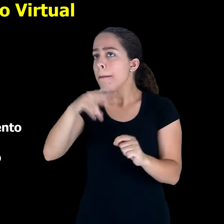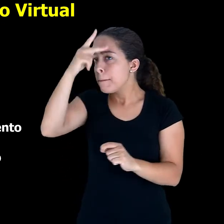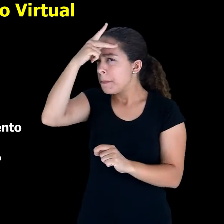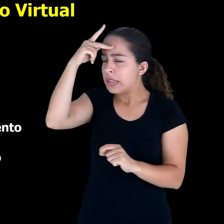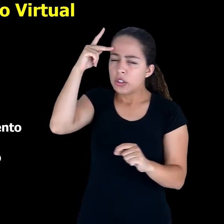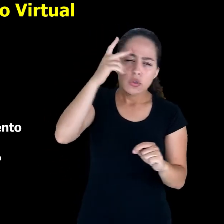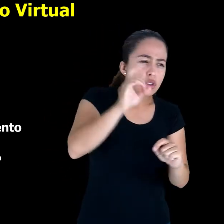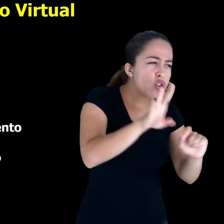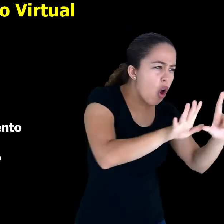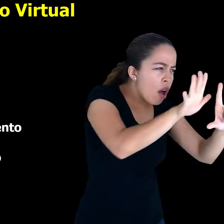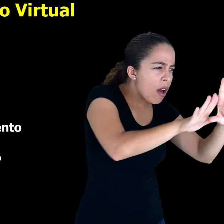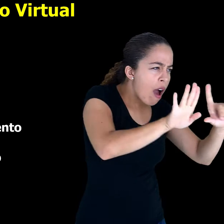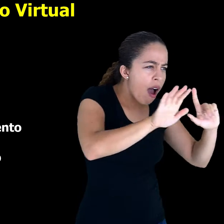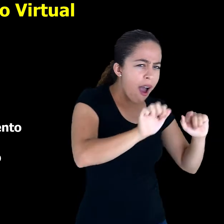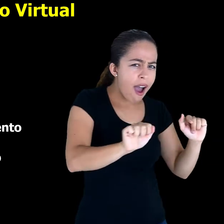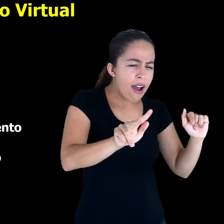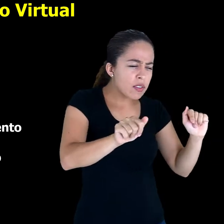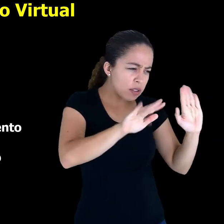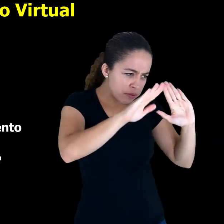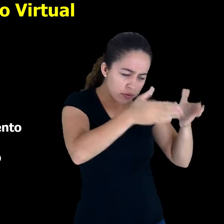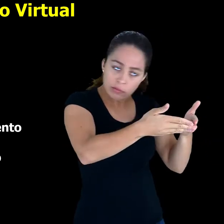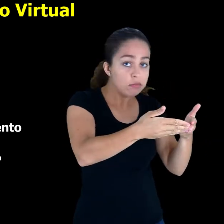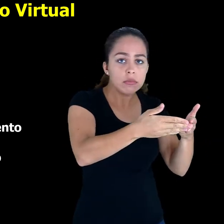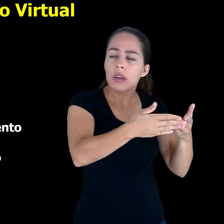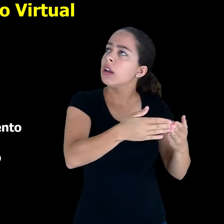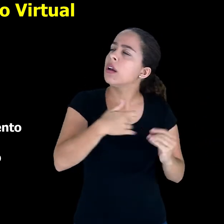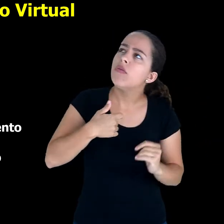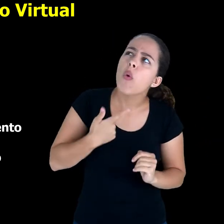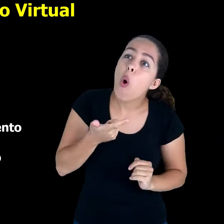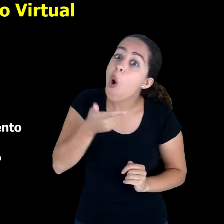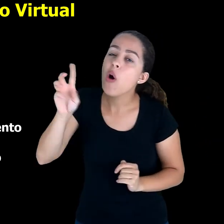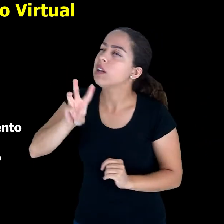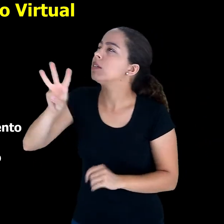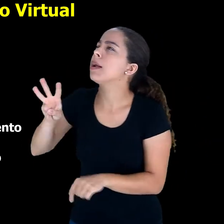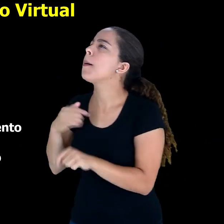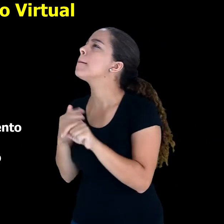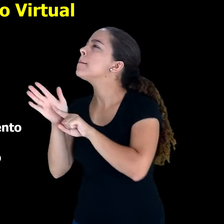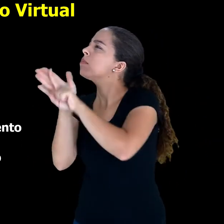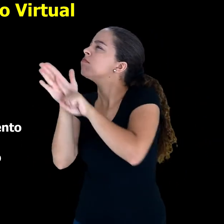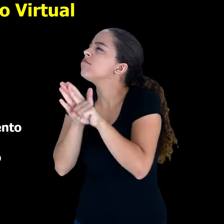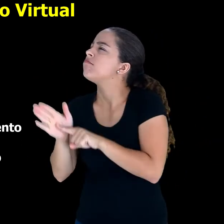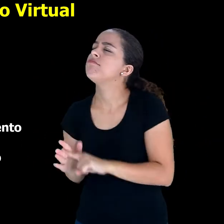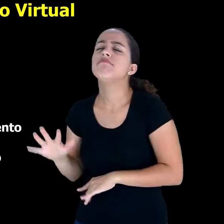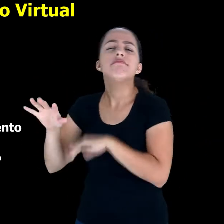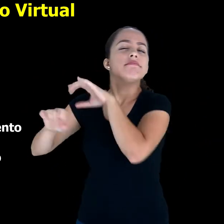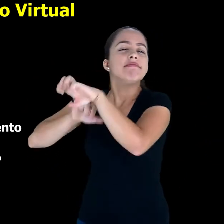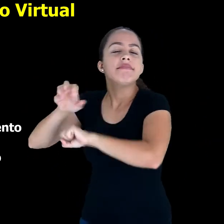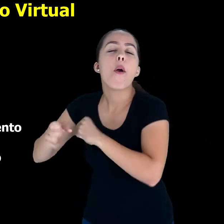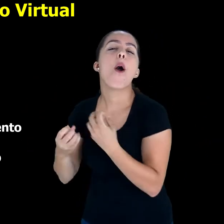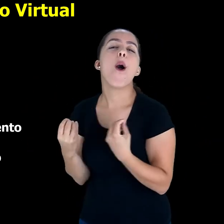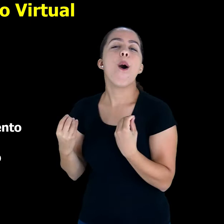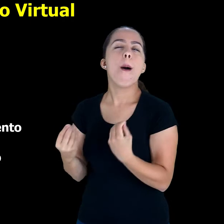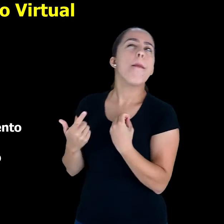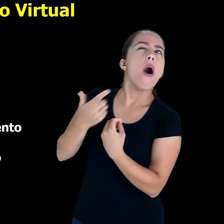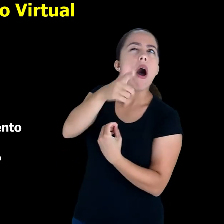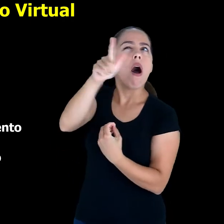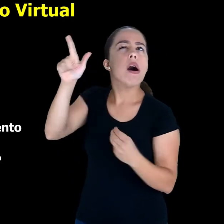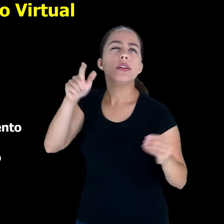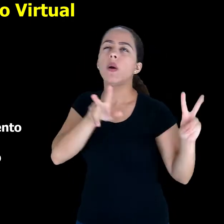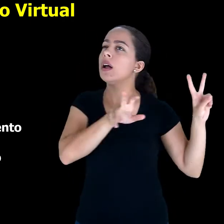virtual e vai para a web pesquisar mais sobre aquele assunto. Muita gente hoje utiliza o espaço